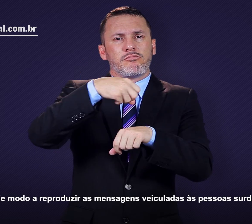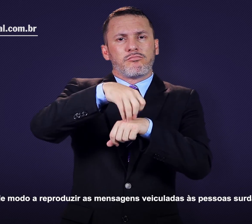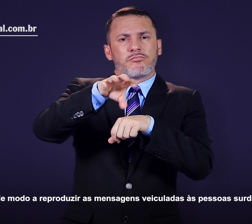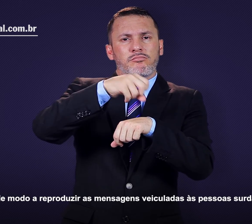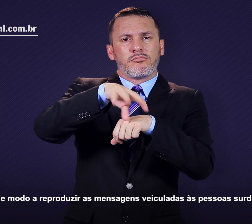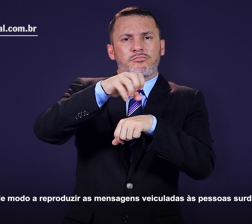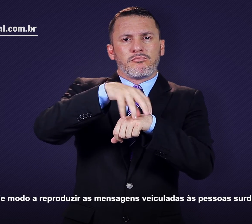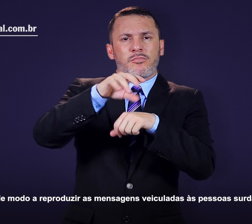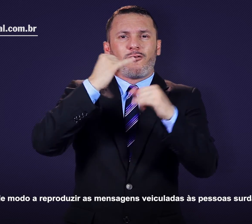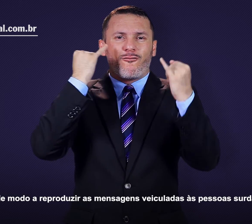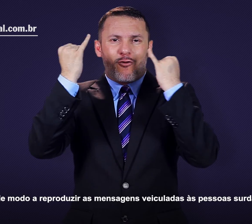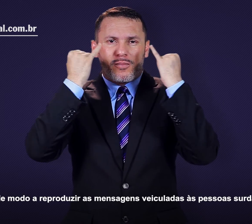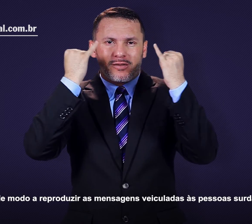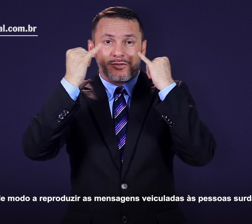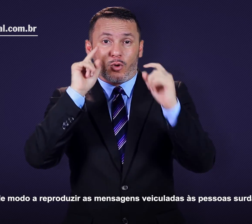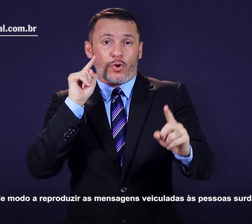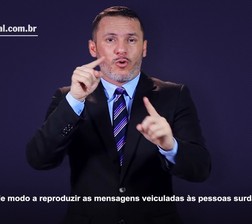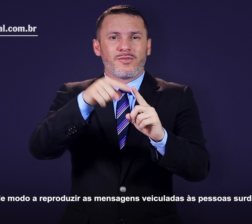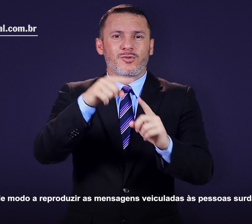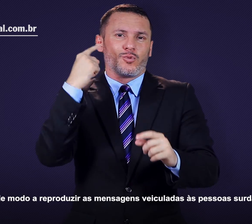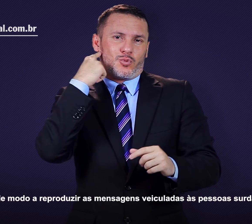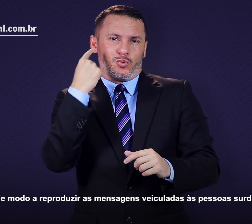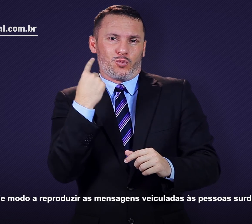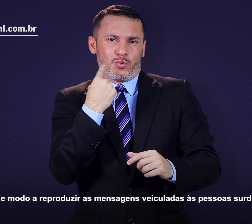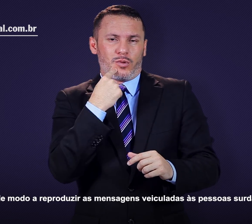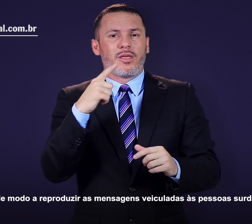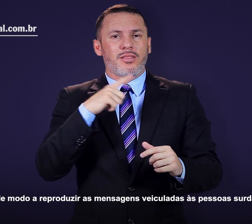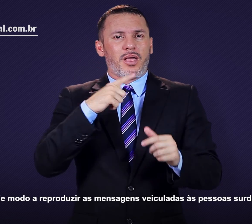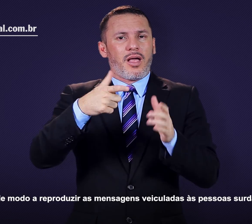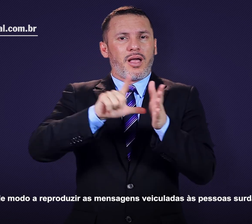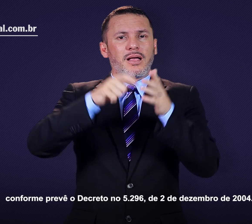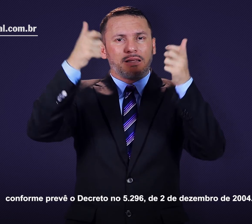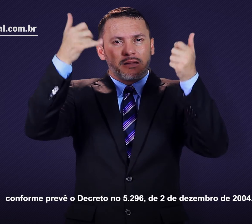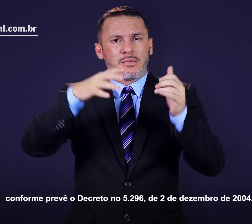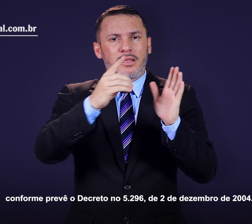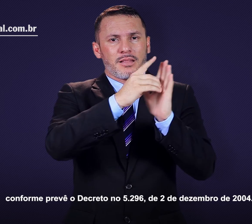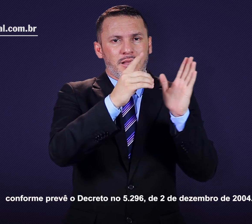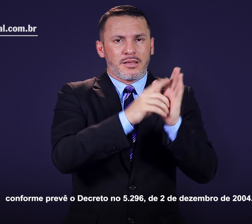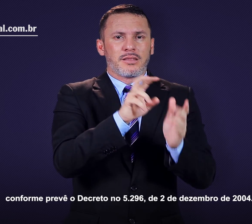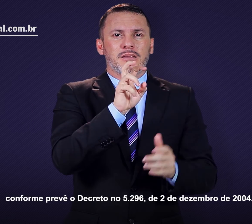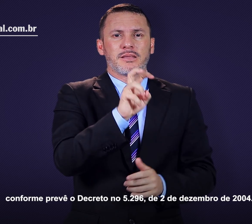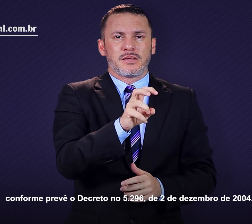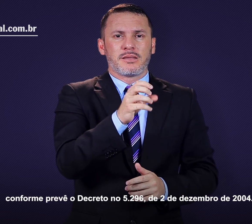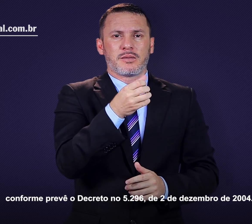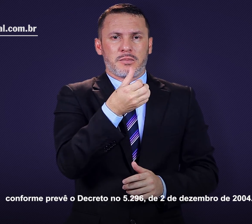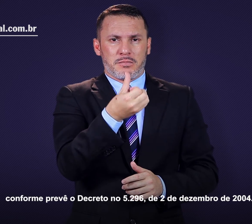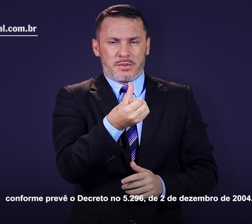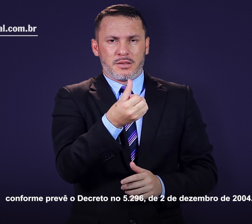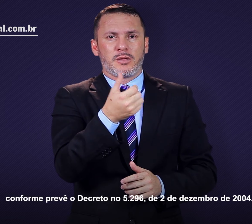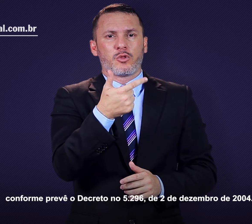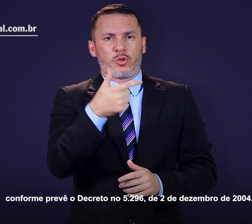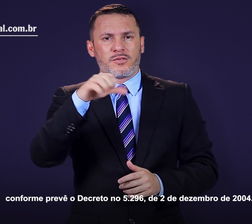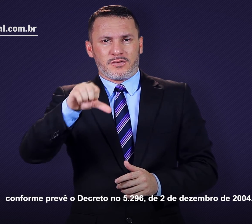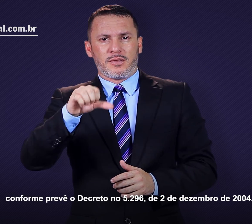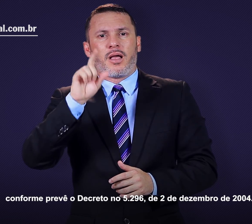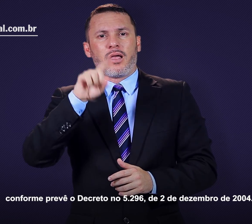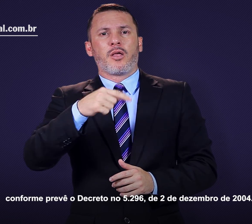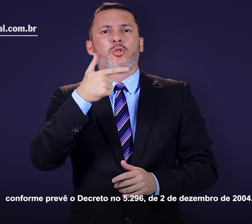reproduzir as mensagens veiculadas às pessoas surdas, conforme prevê o Decreto 5.296,